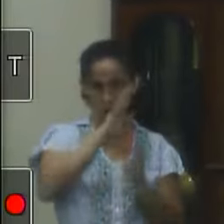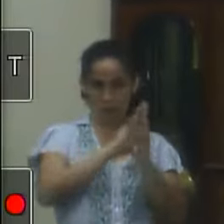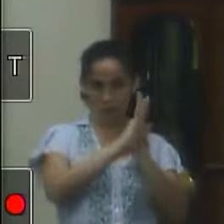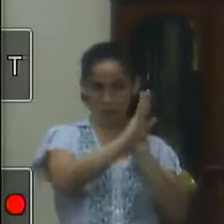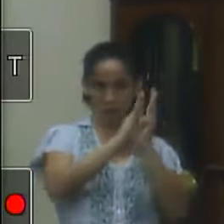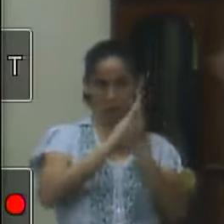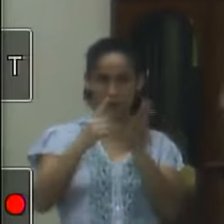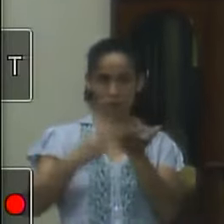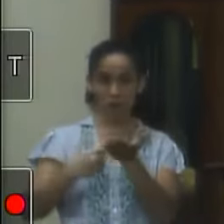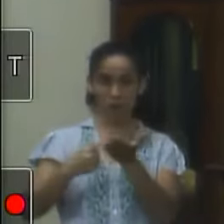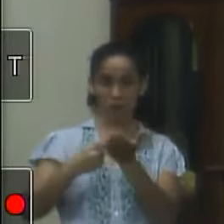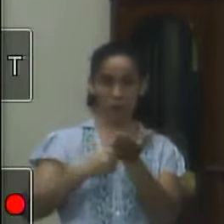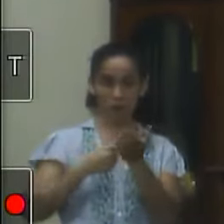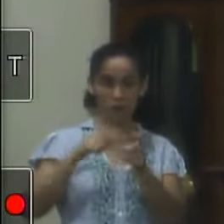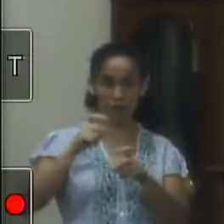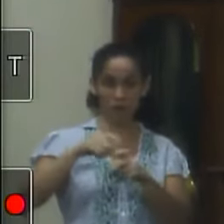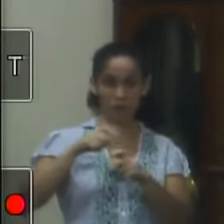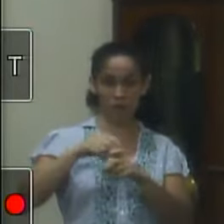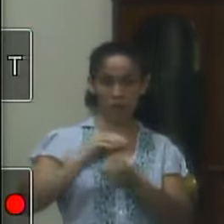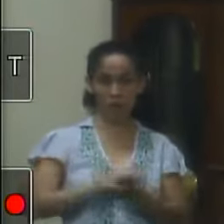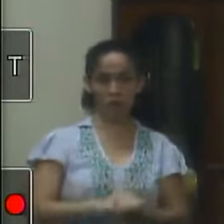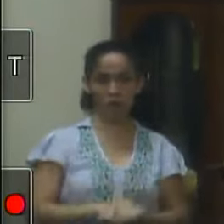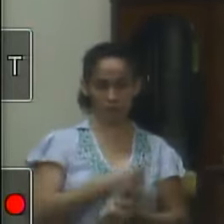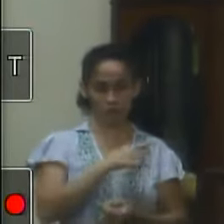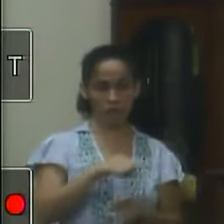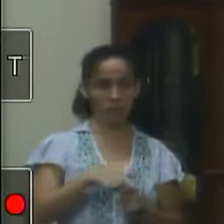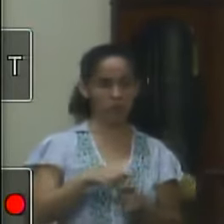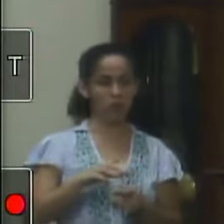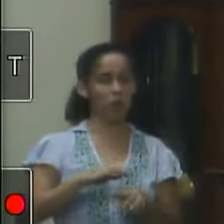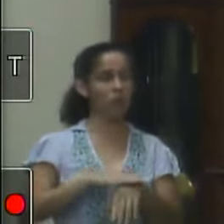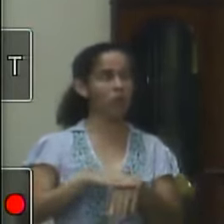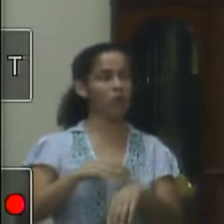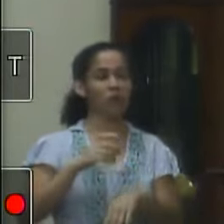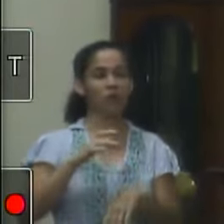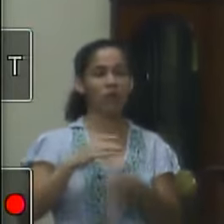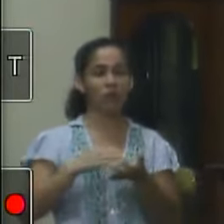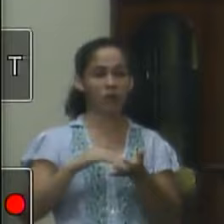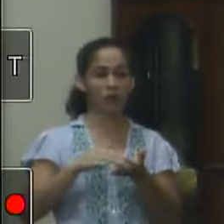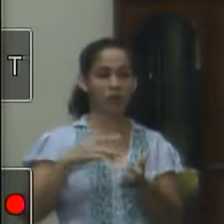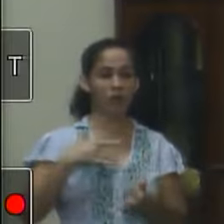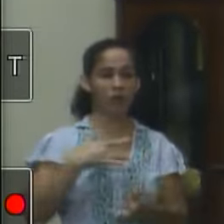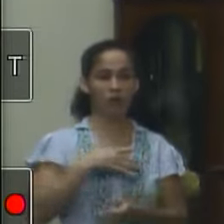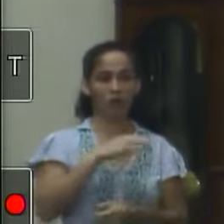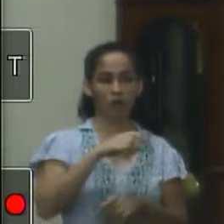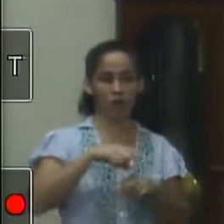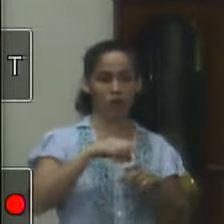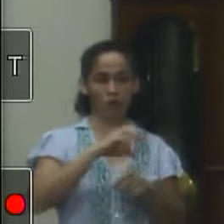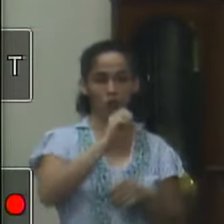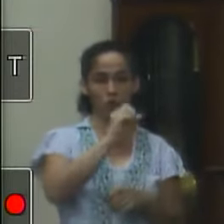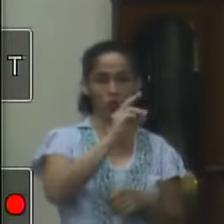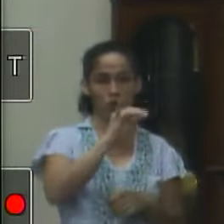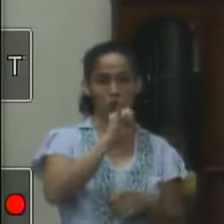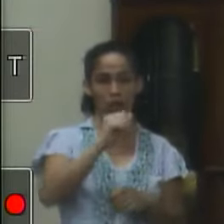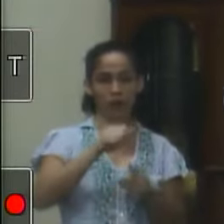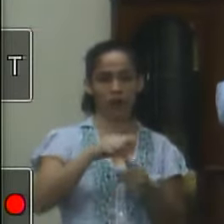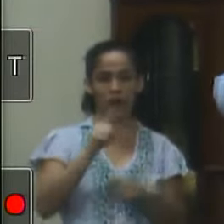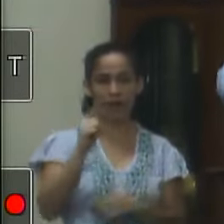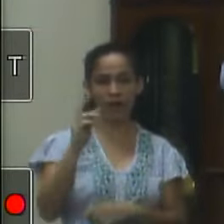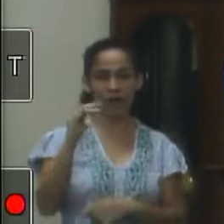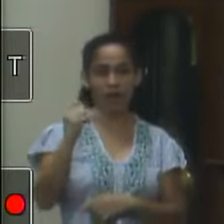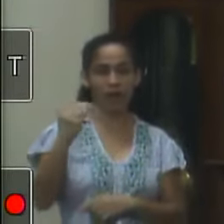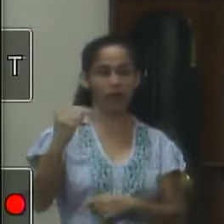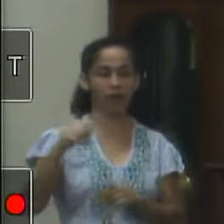algumas questões que estão em andamento junto com a secretária pessoal da graça ontem também conversei com o prefeito sobre isso para poder dar andamento estou só